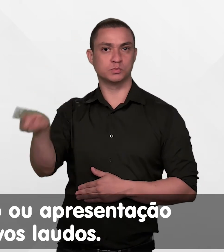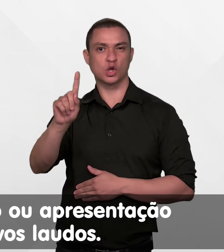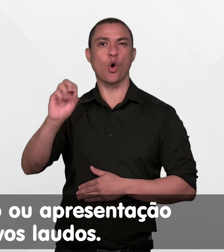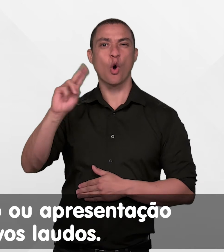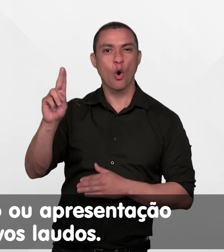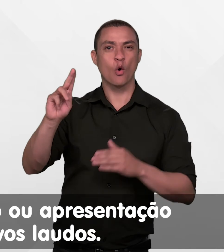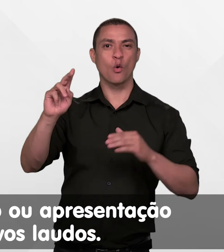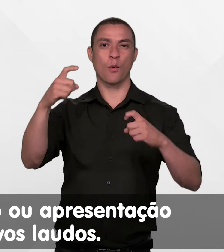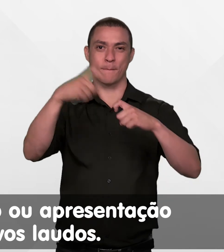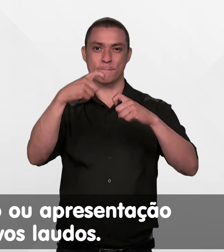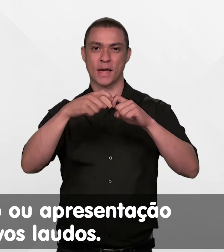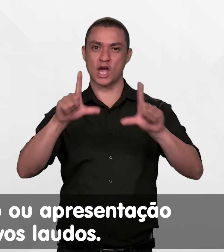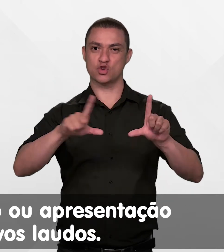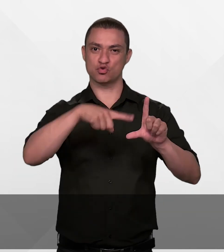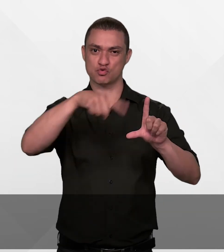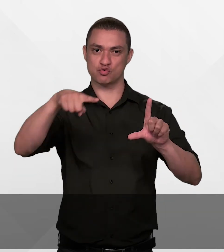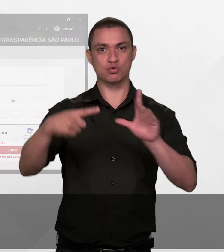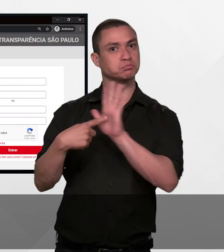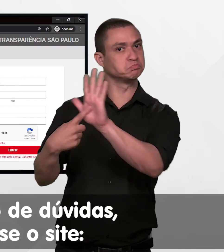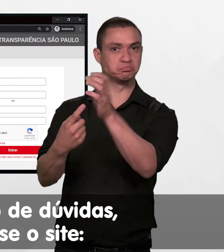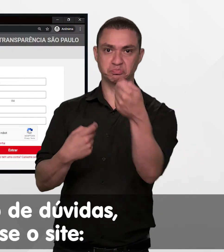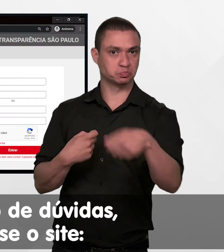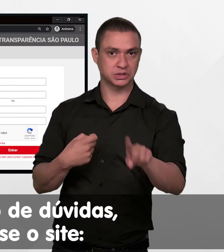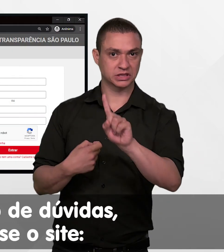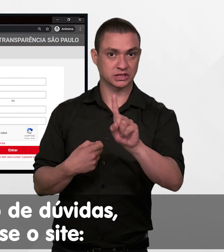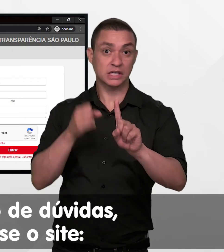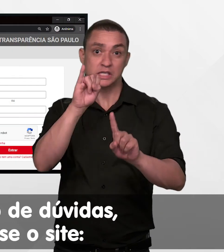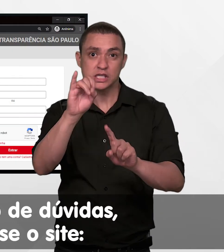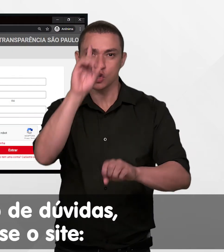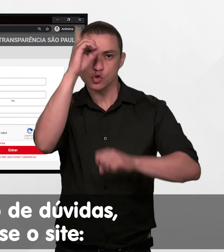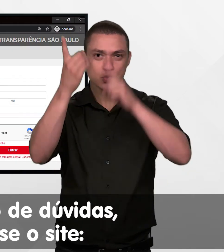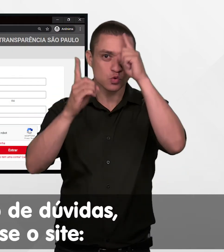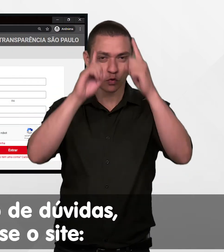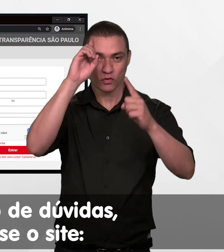apresentação de novos laudos. Em caso de dúvidas, acesse o site.